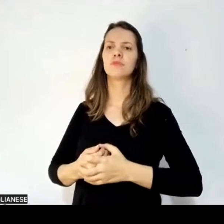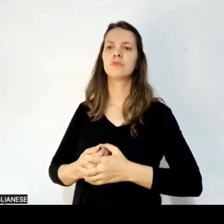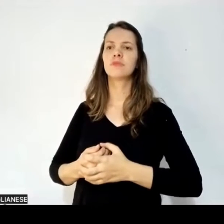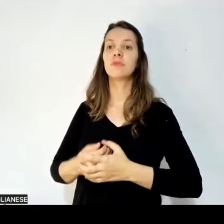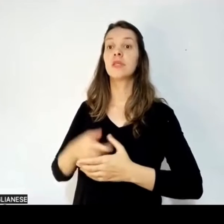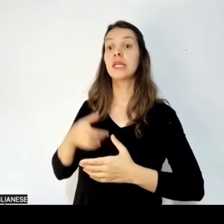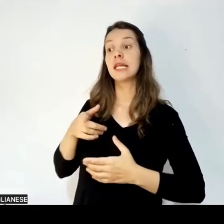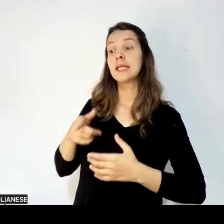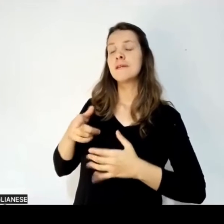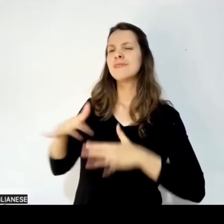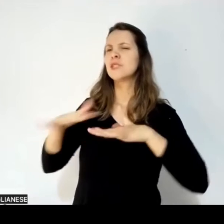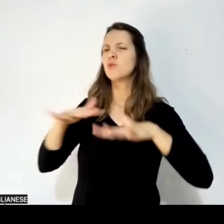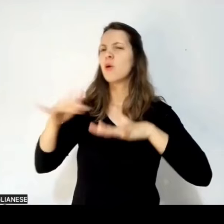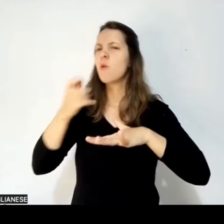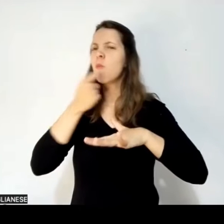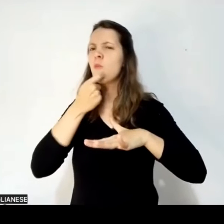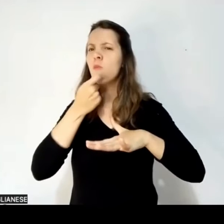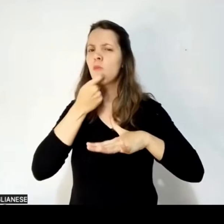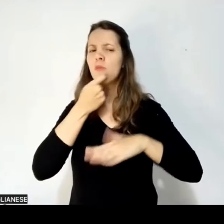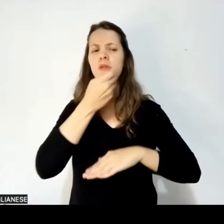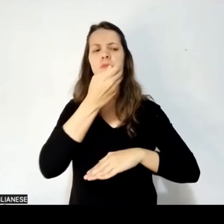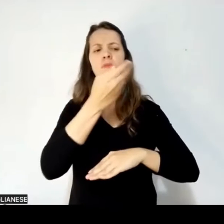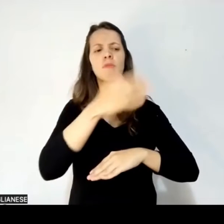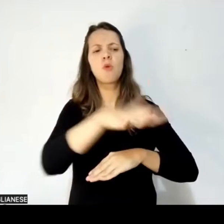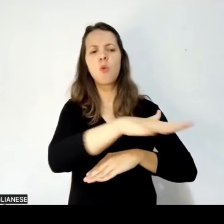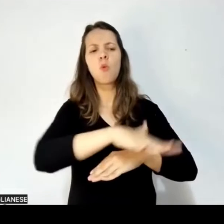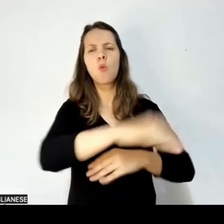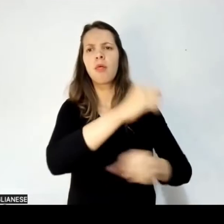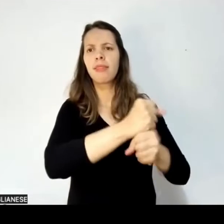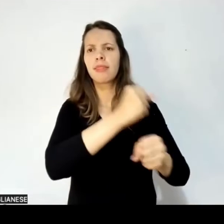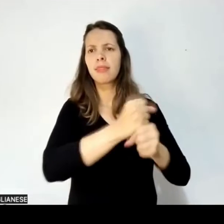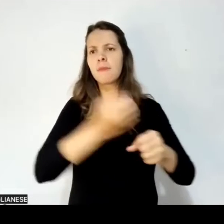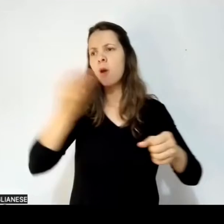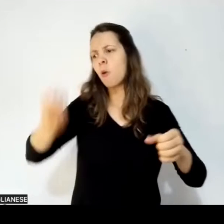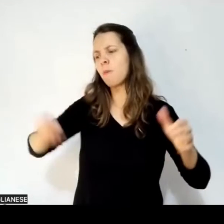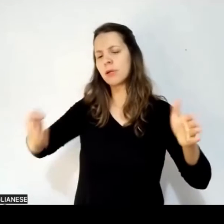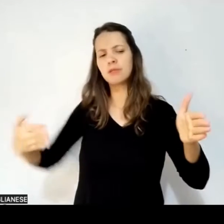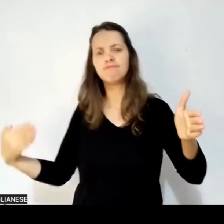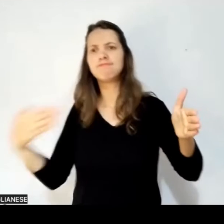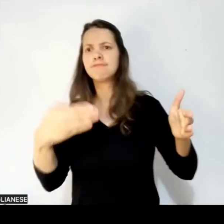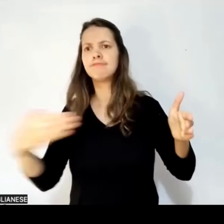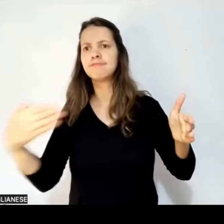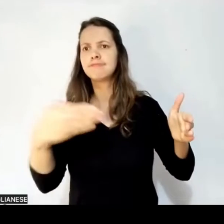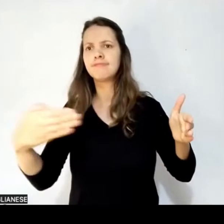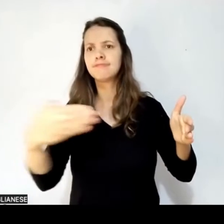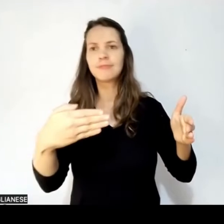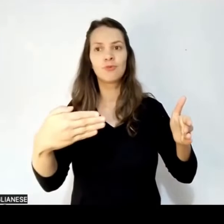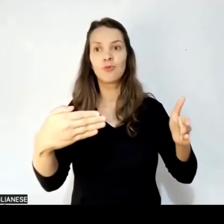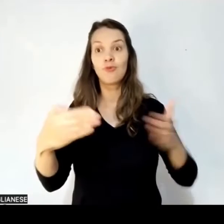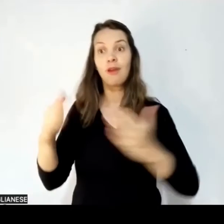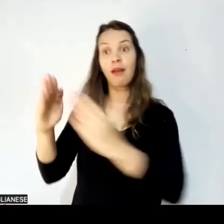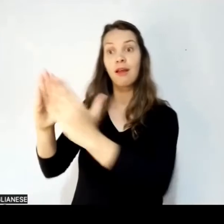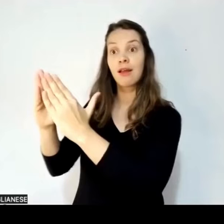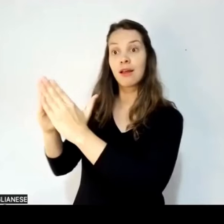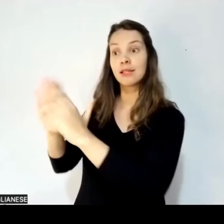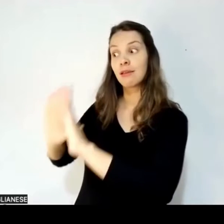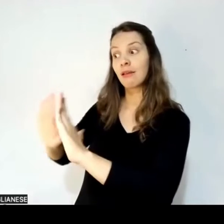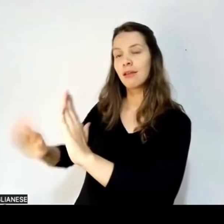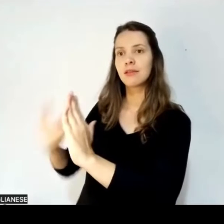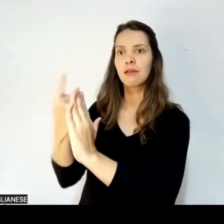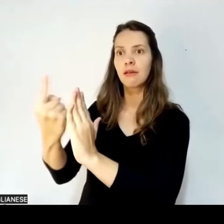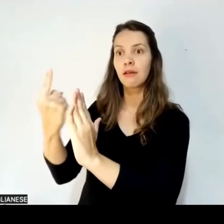pasaje de la presencialidad a la virtualidad, lo que influyó de diversos modos en trabajadores con